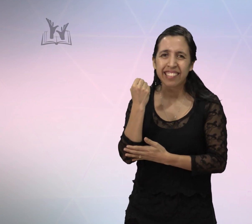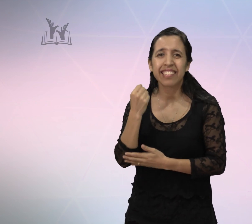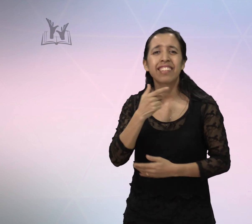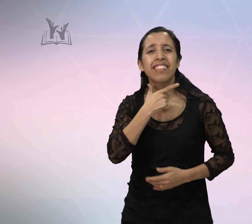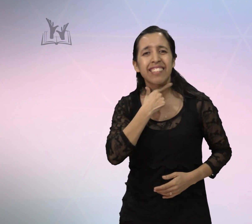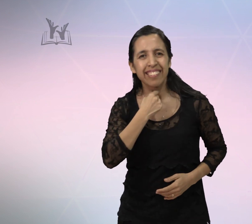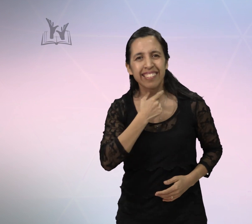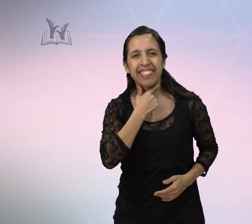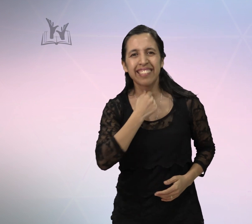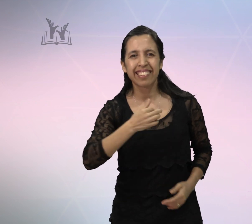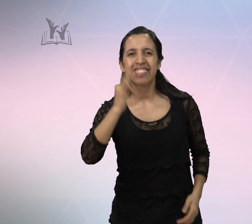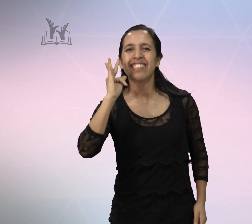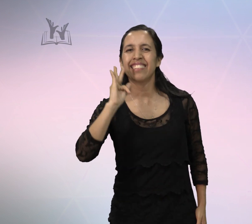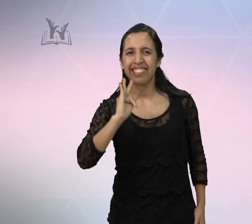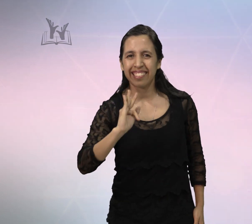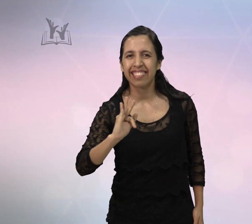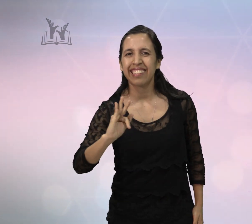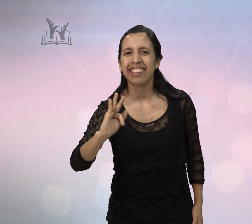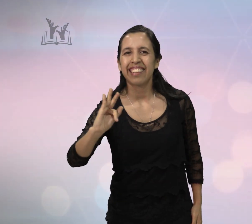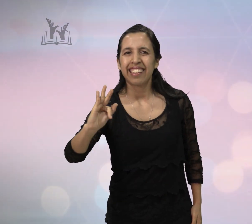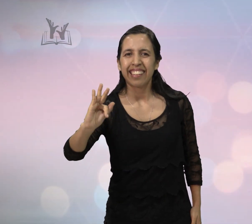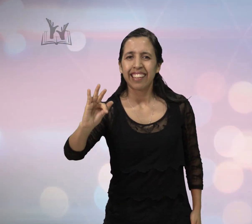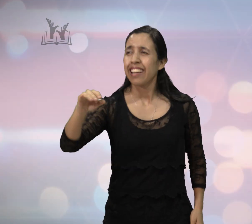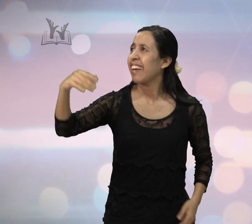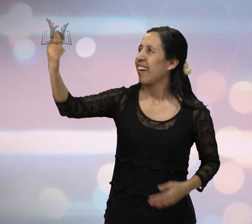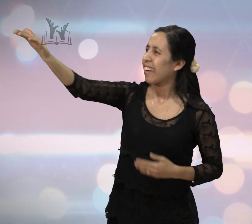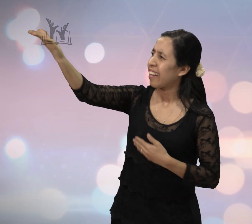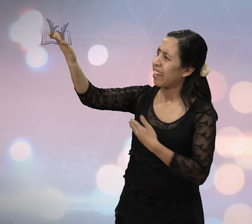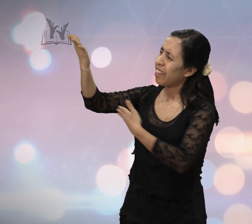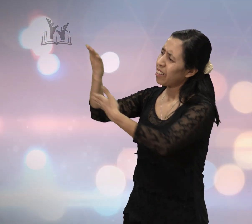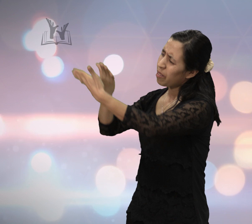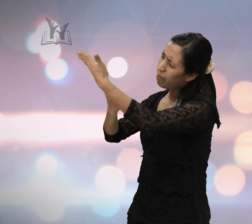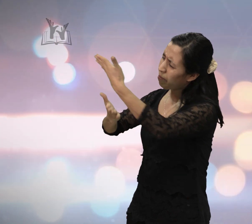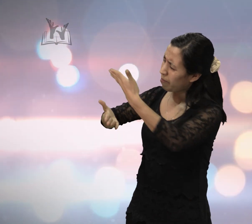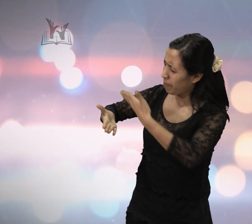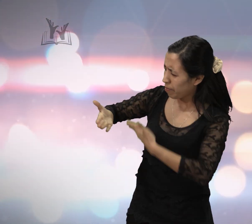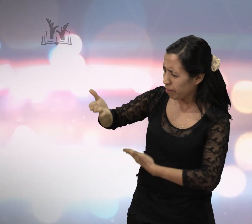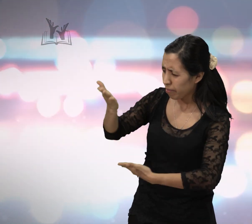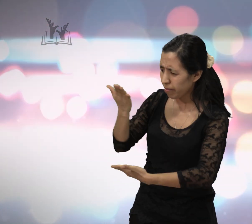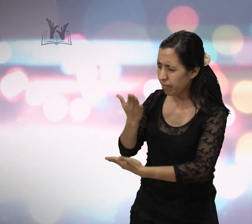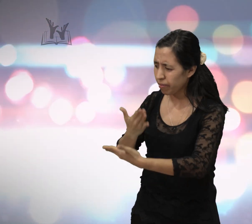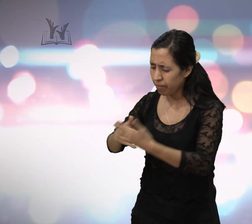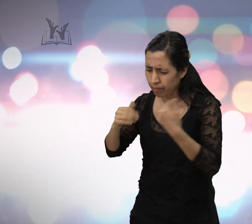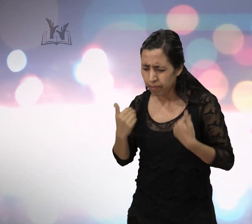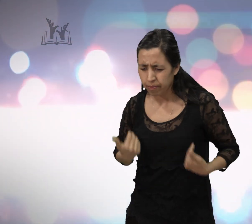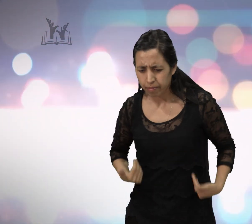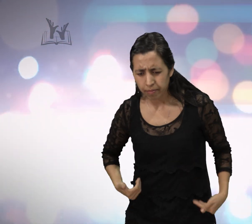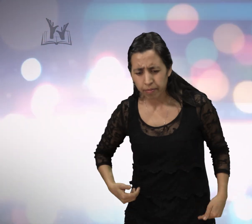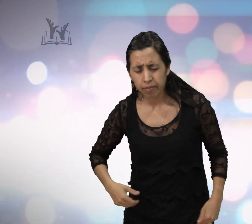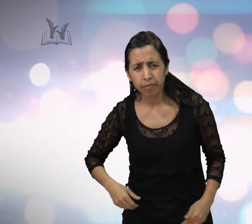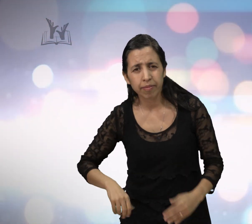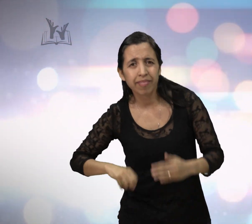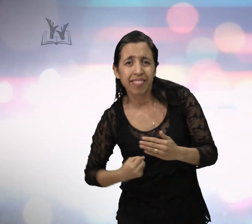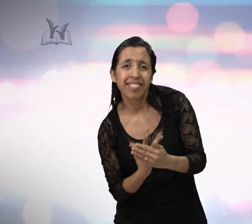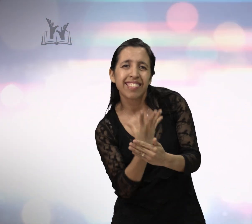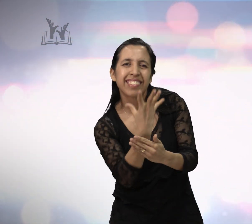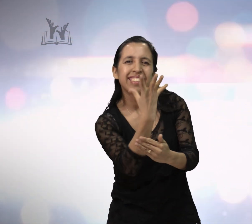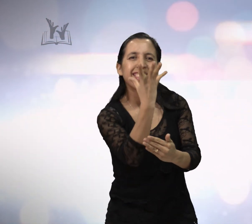de fiel Cámbiame y hazme otra vez Y